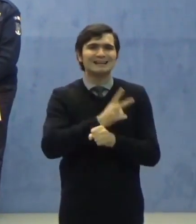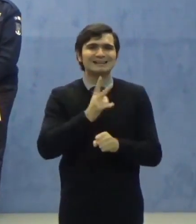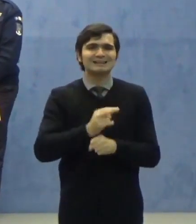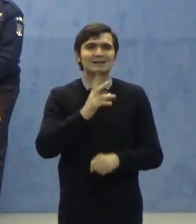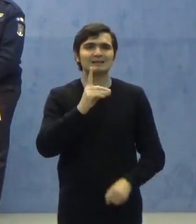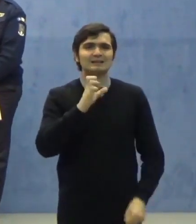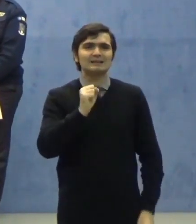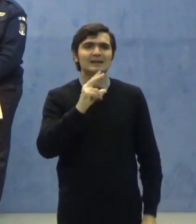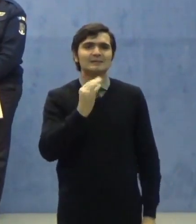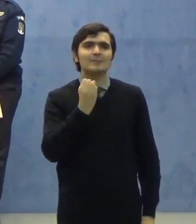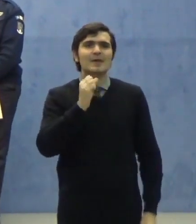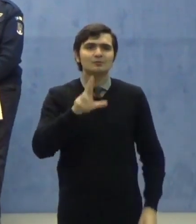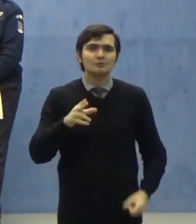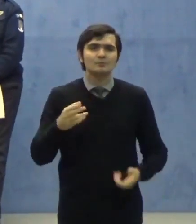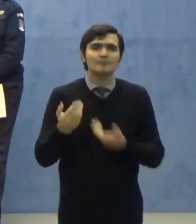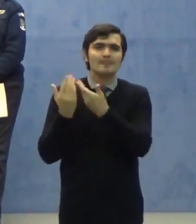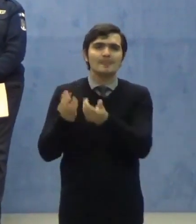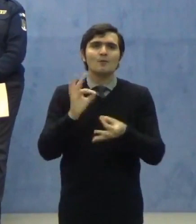Bogdan Despescu, să-i activăm.